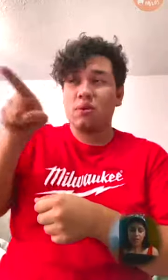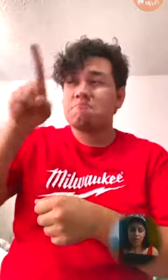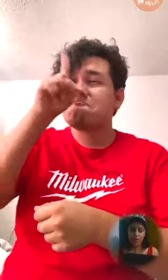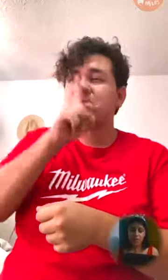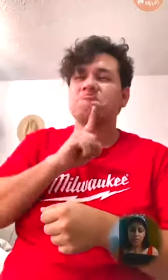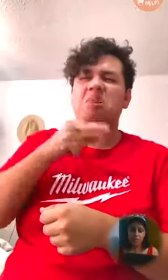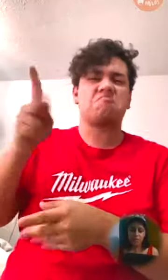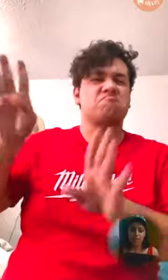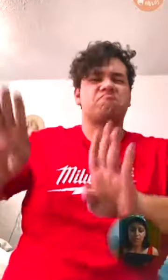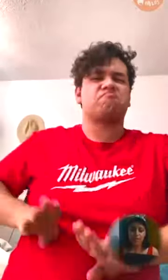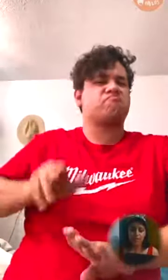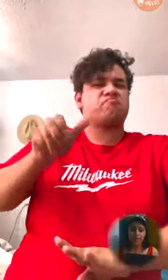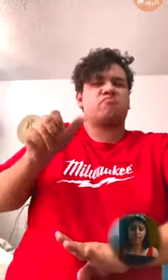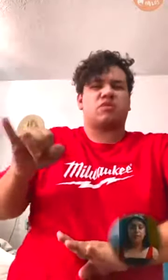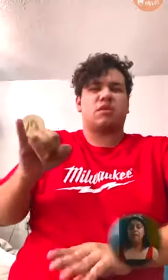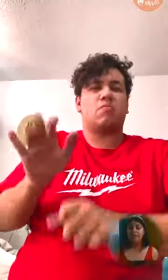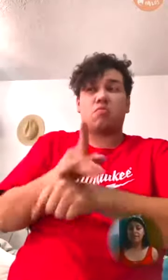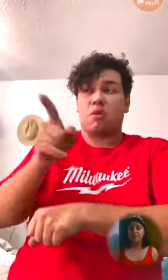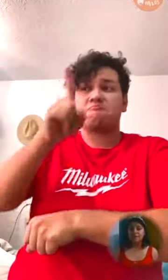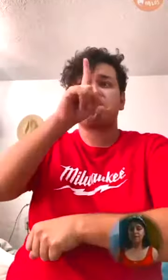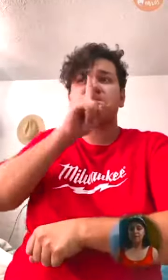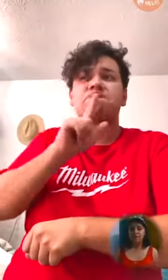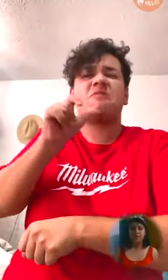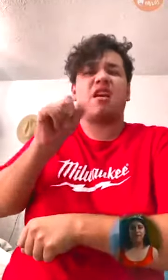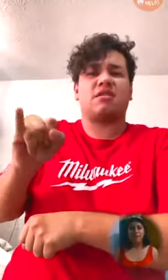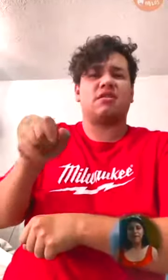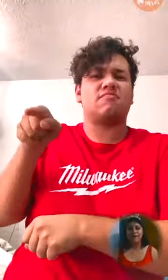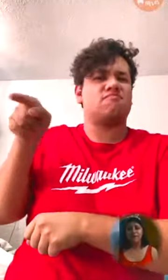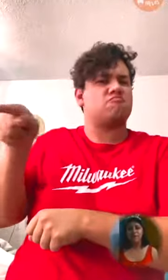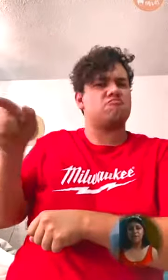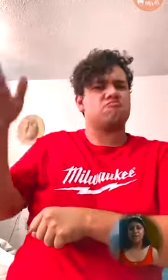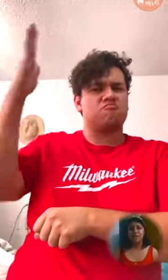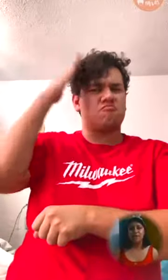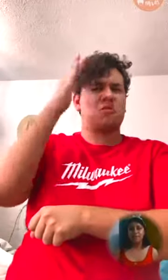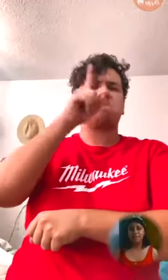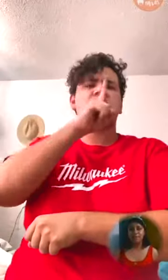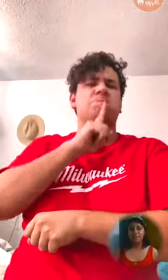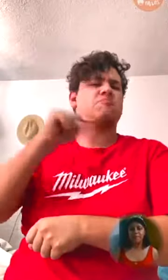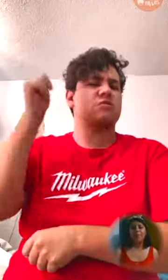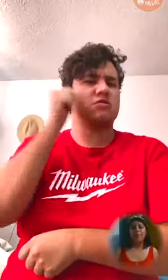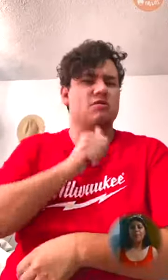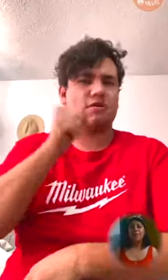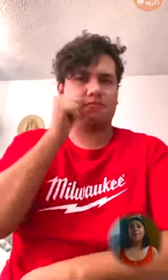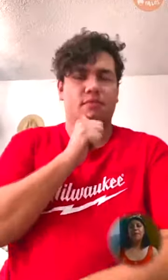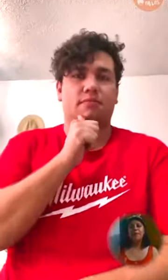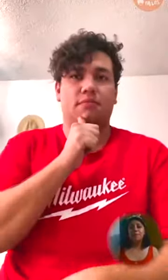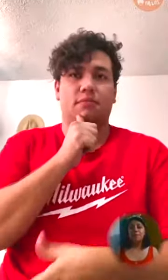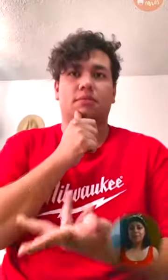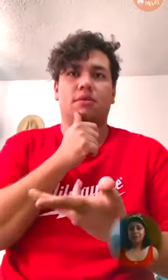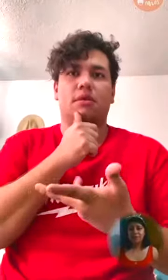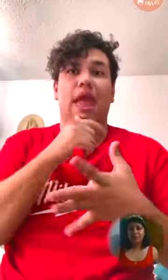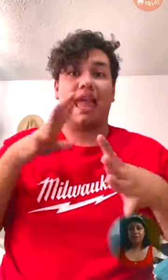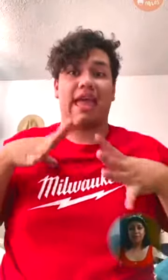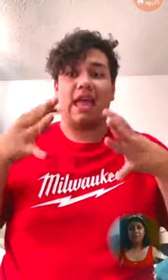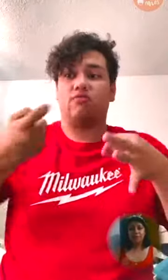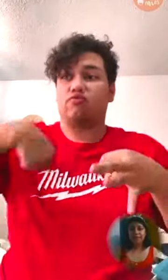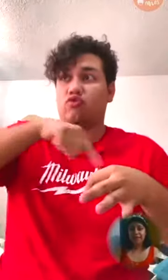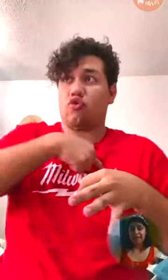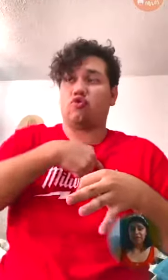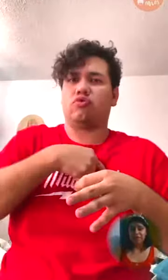acuerdo con su naturaleza, porque él es mentiroso y padre de la mentira. Por creación somos de Dios,